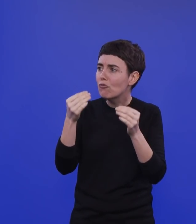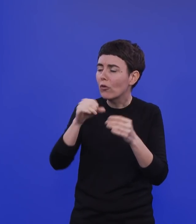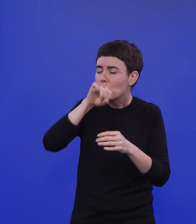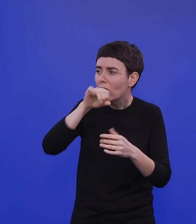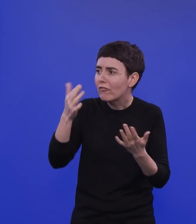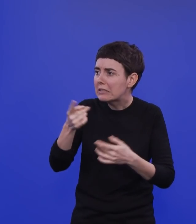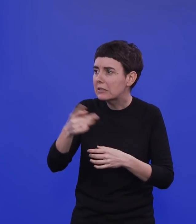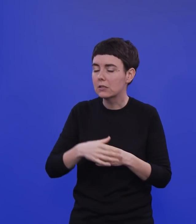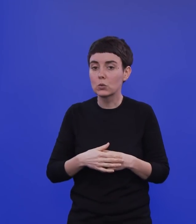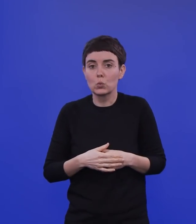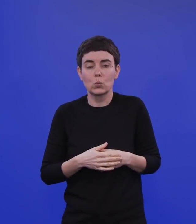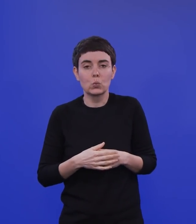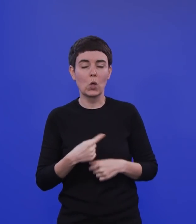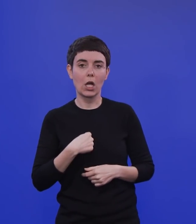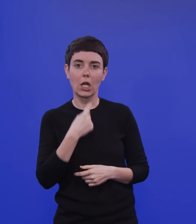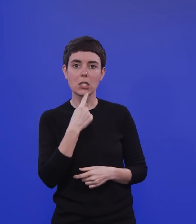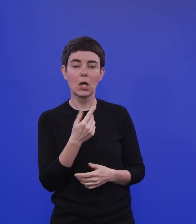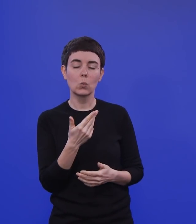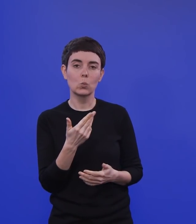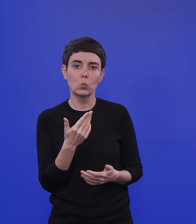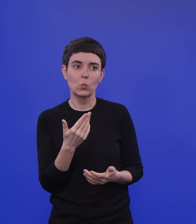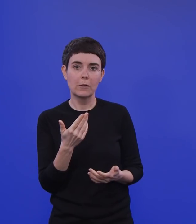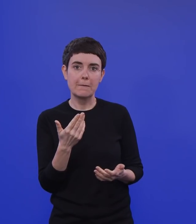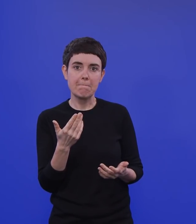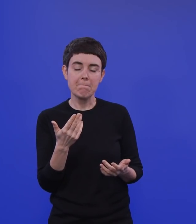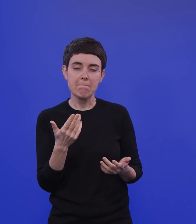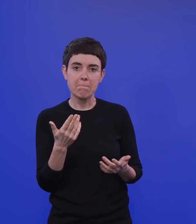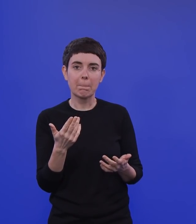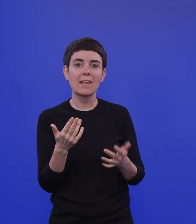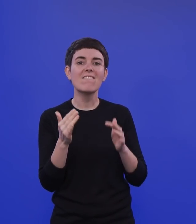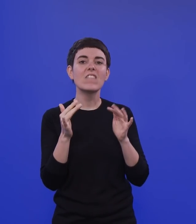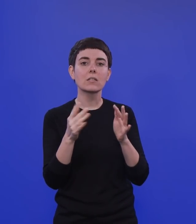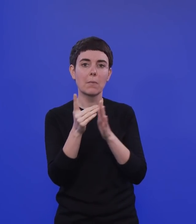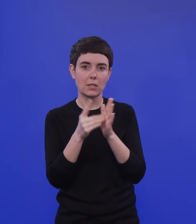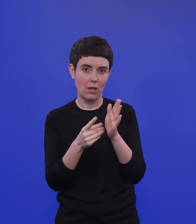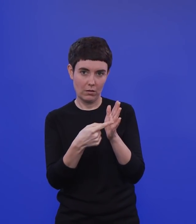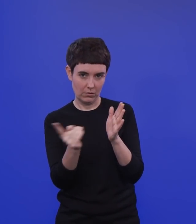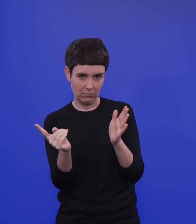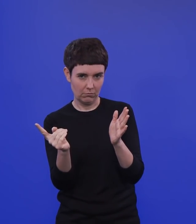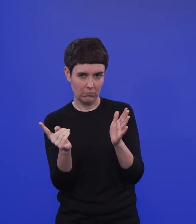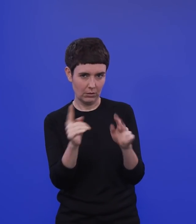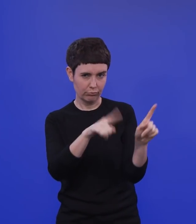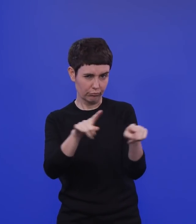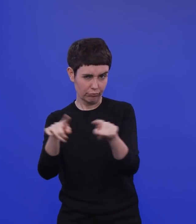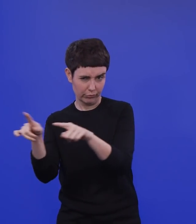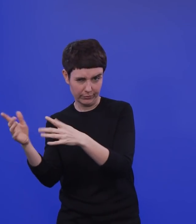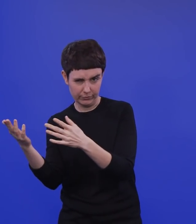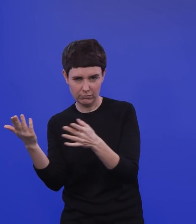Warte kann ich zum Beispiel sagen, das, was man da an Wirksamkeitsdaten sieht, diese unterschiedlichen Wirksamkeitsdaten, das